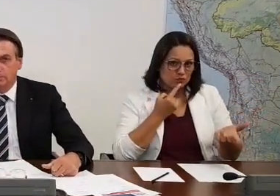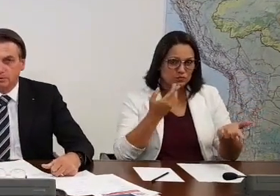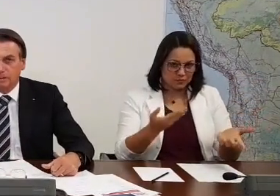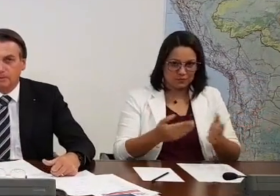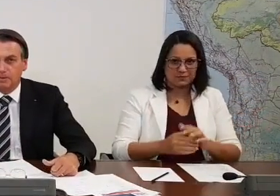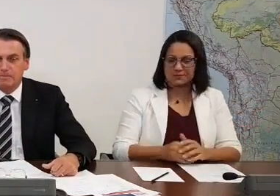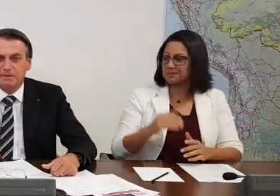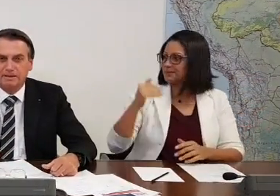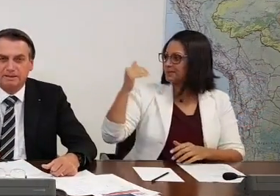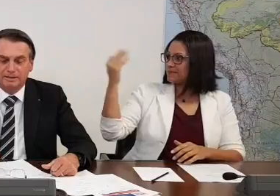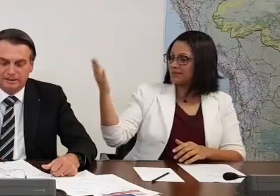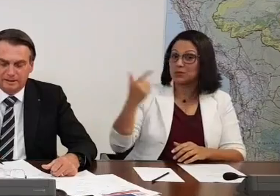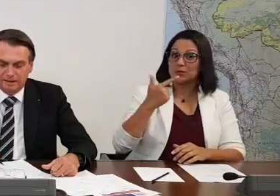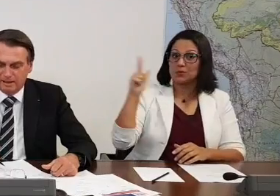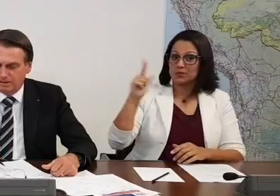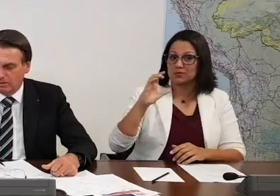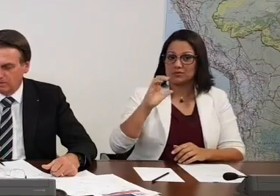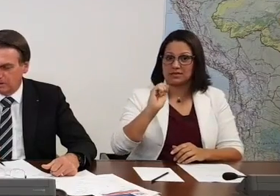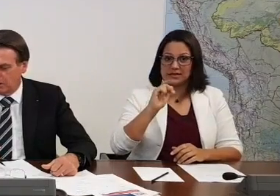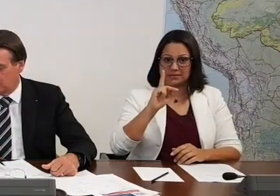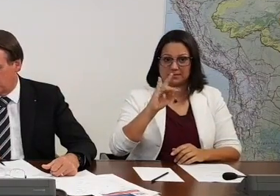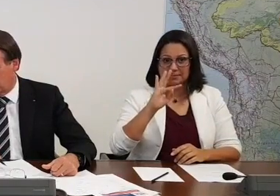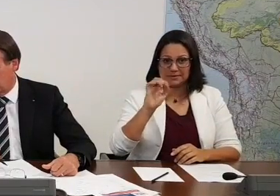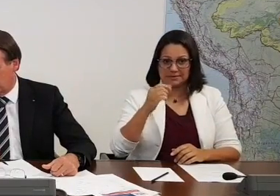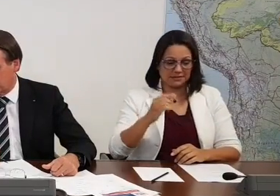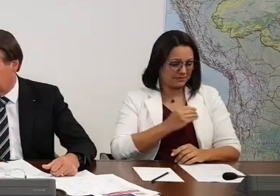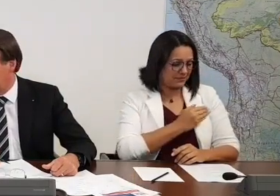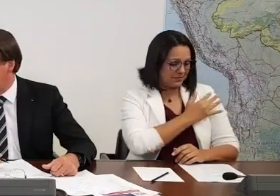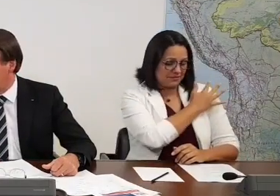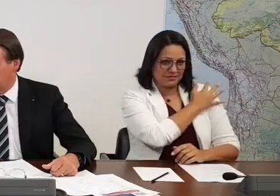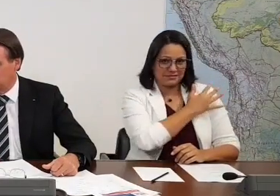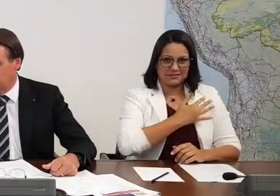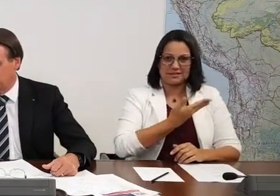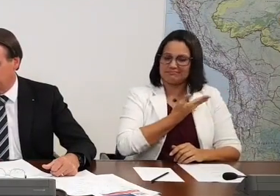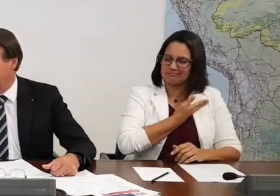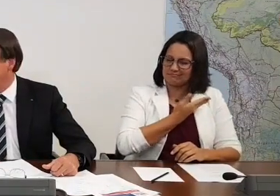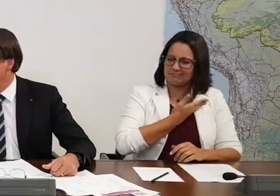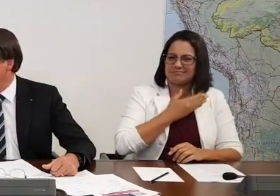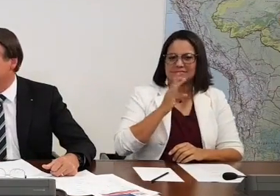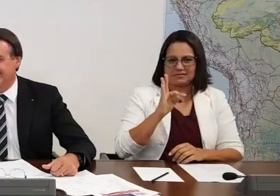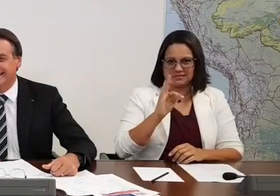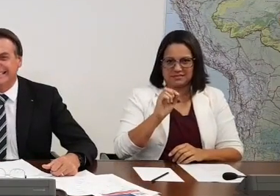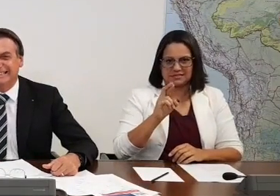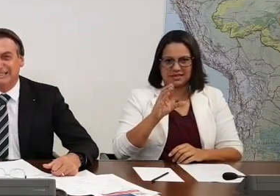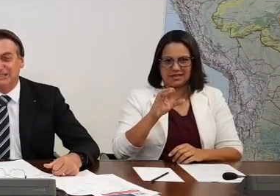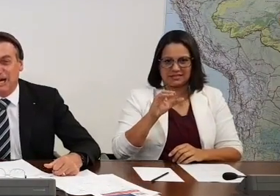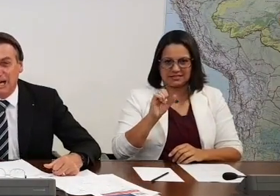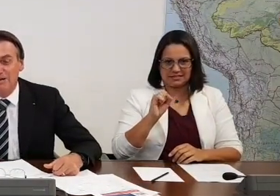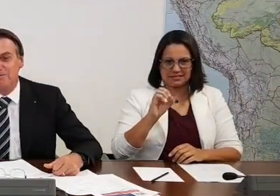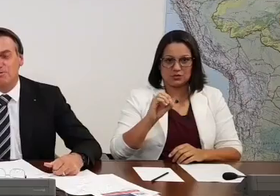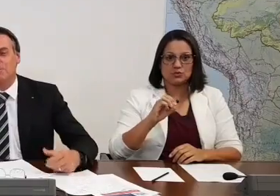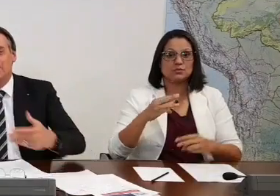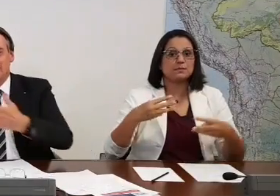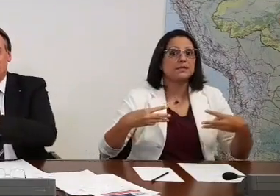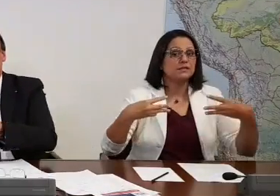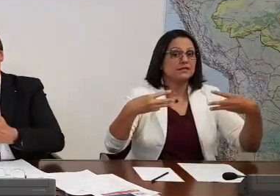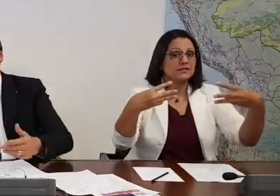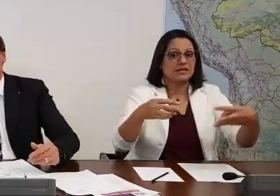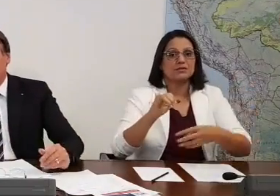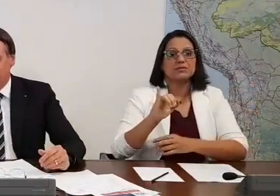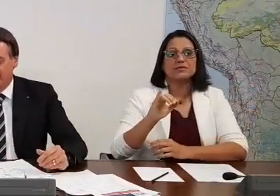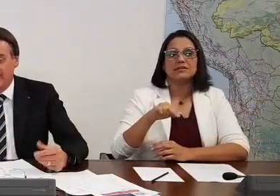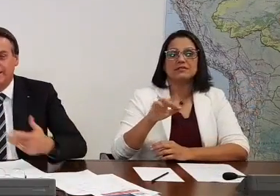direita, o outro capitão, o nosso querido Tarcísio, da Infraestrutura.